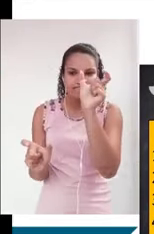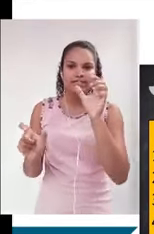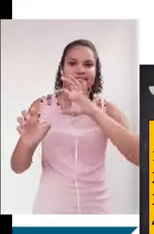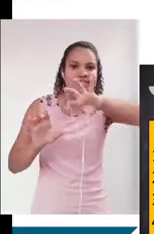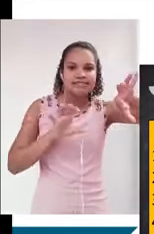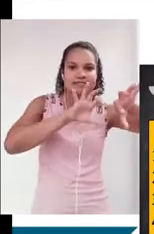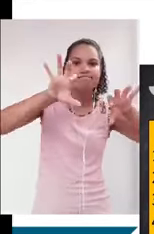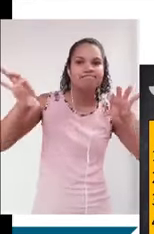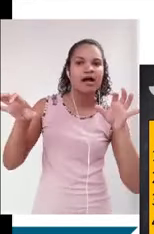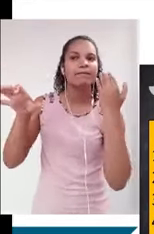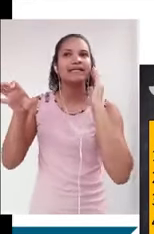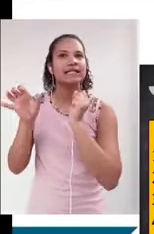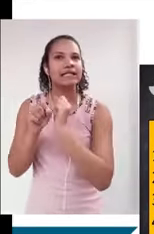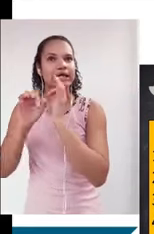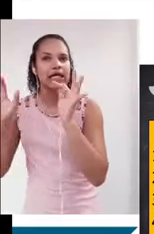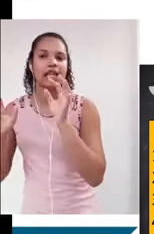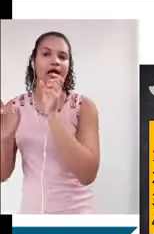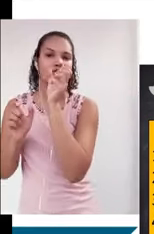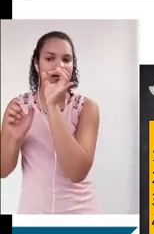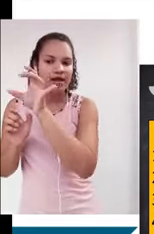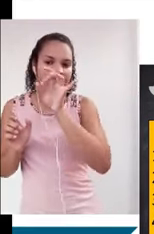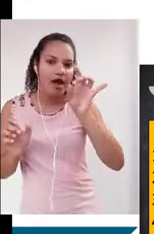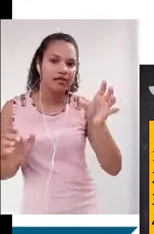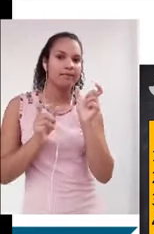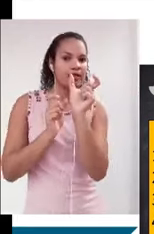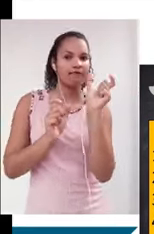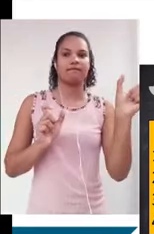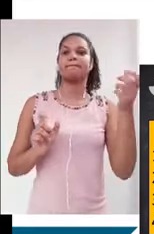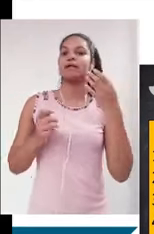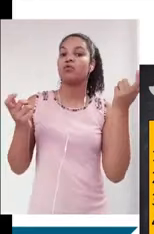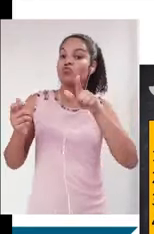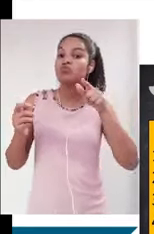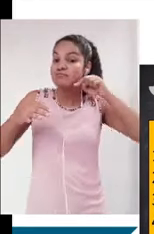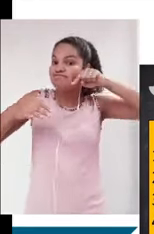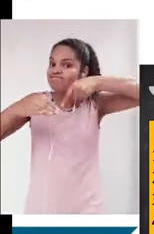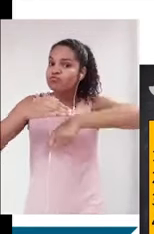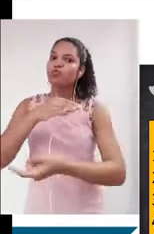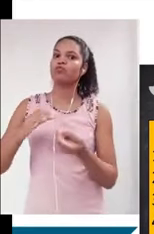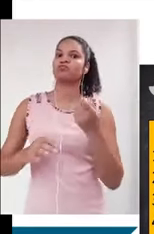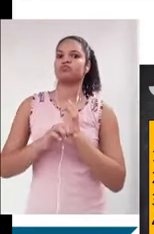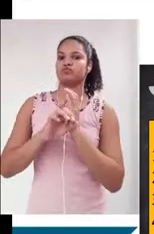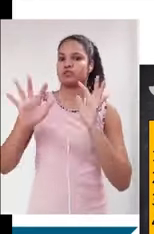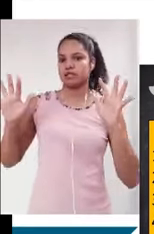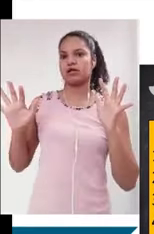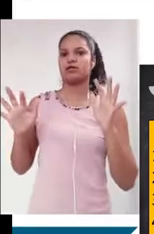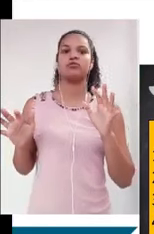construções específicas da sua frase tema, do seu tema, para que você faça um processo reflexivo muito mais agudo, você pense para além até da realidade,